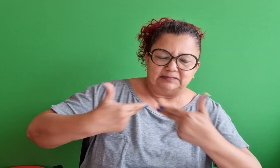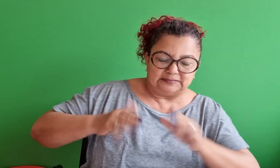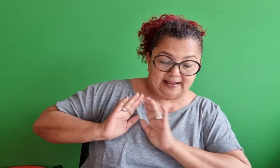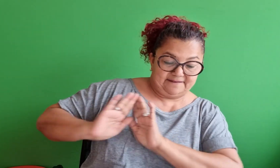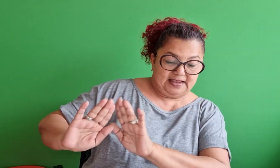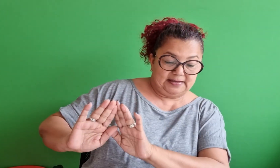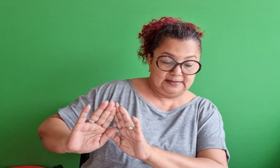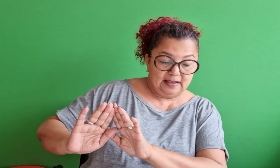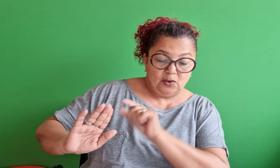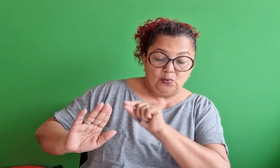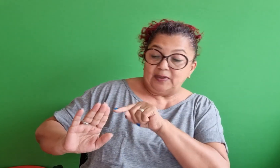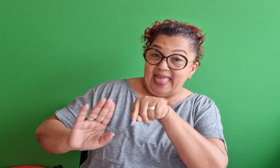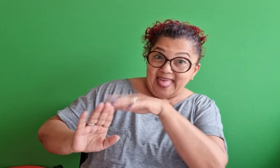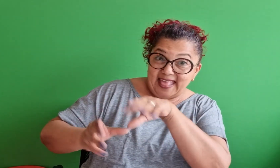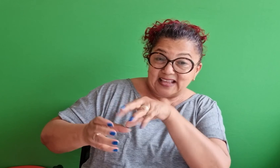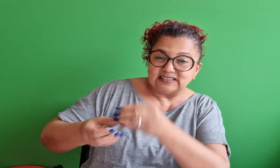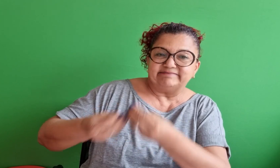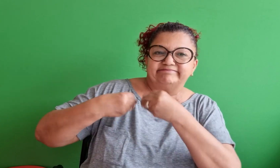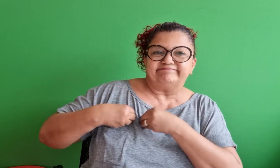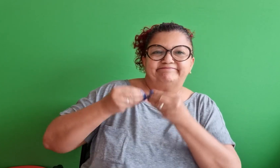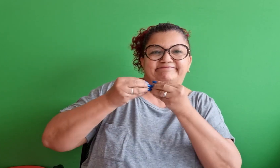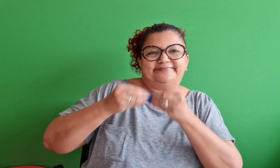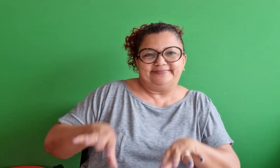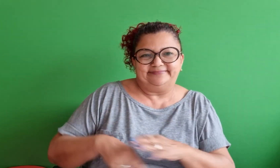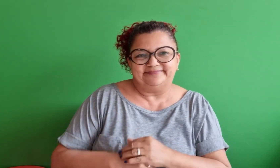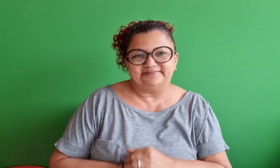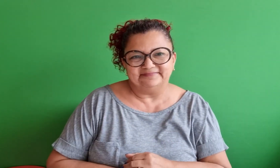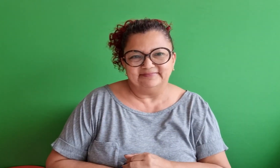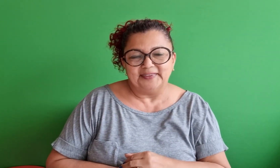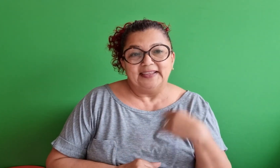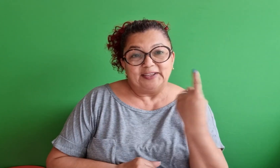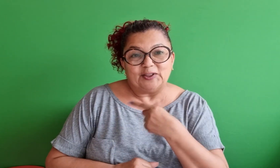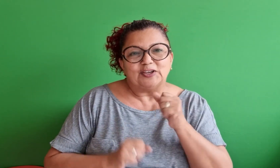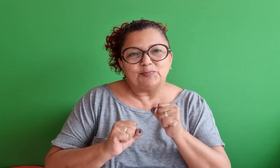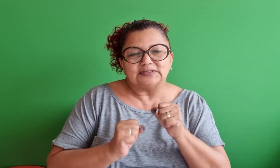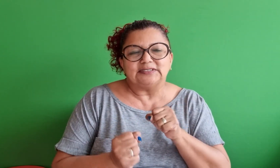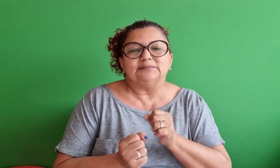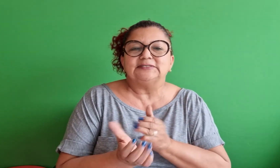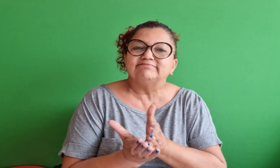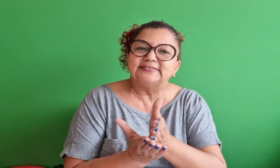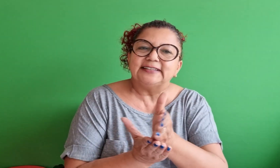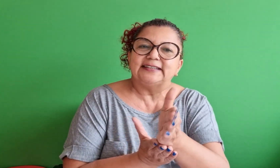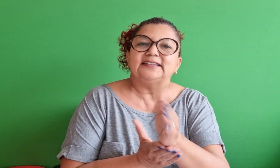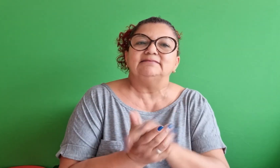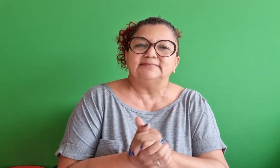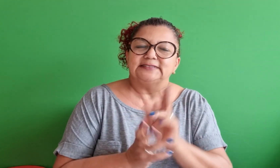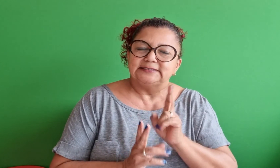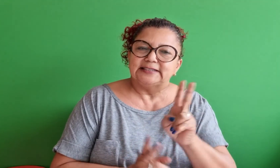que sempre desadornam as nossas belas qualidades